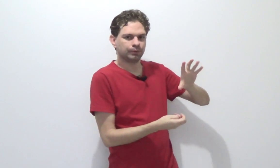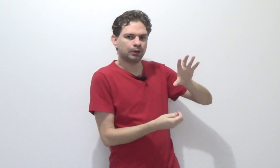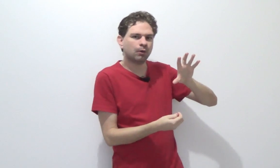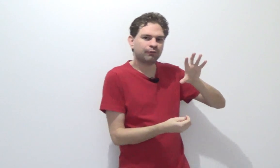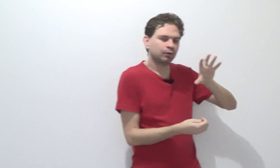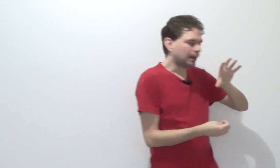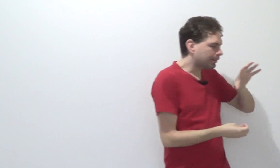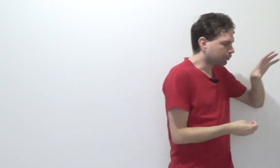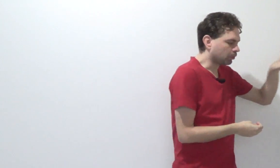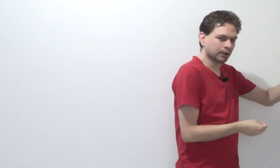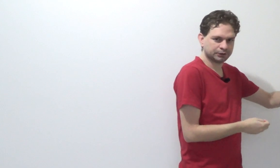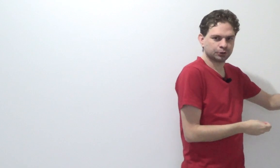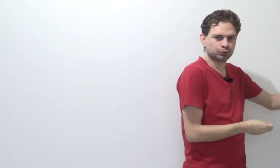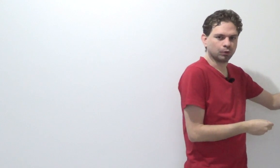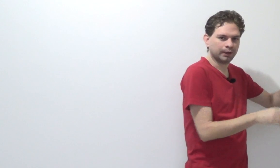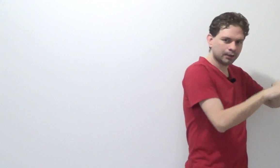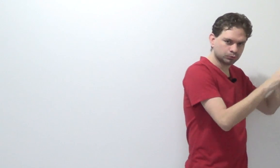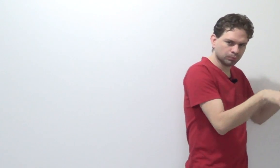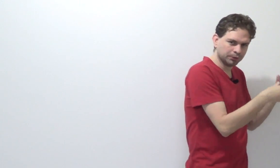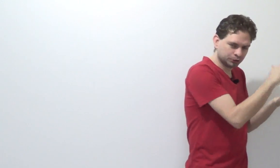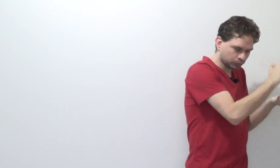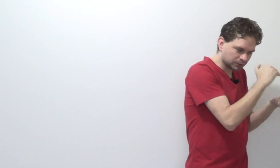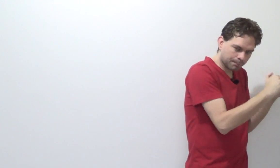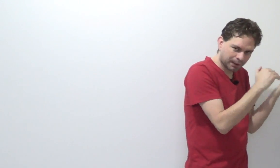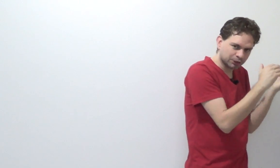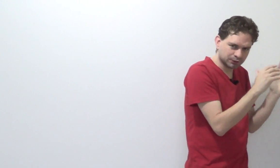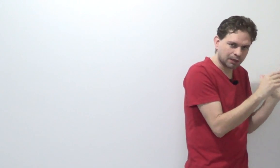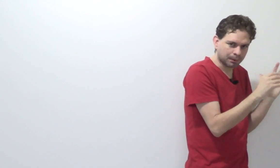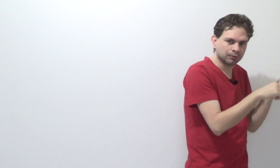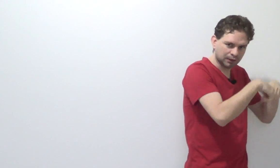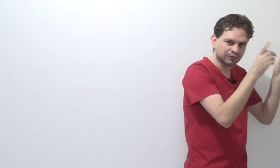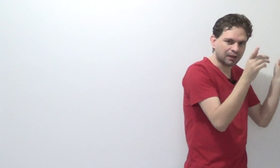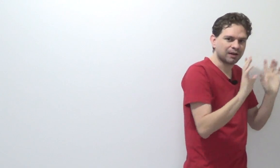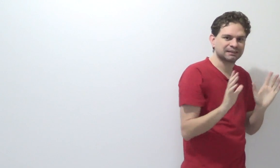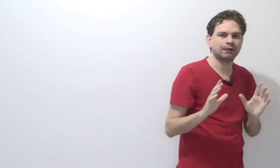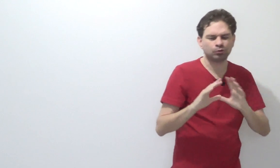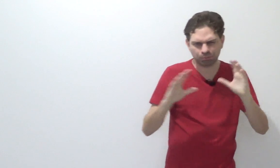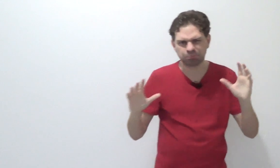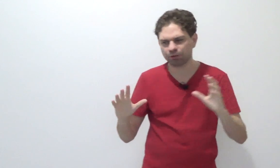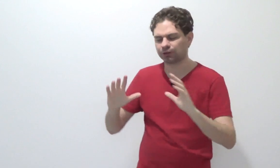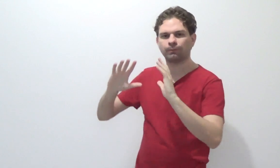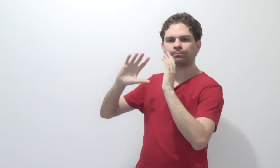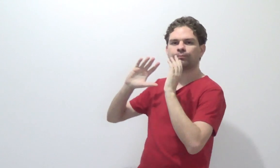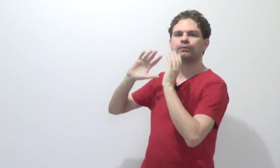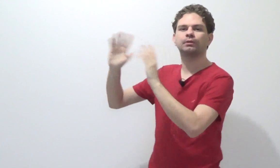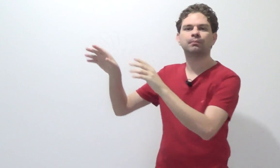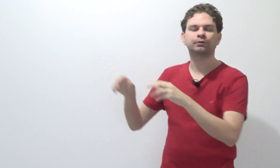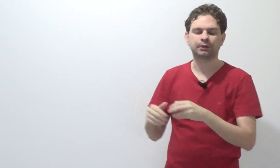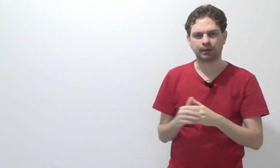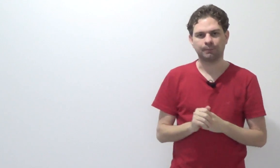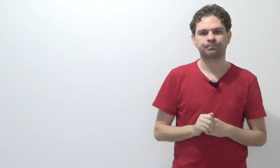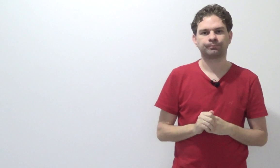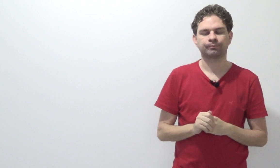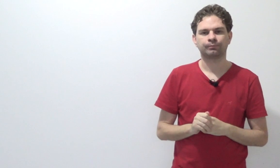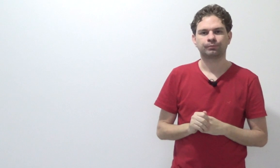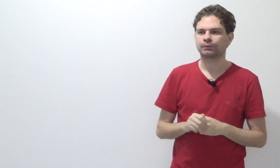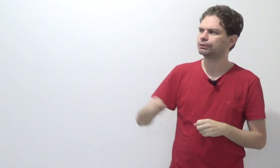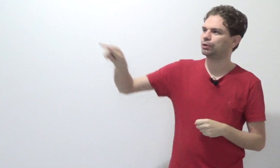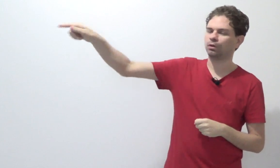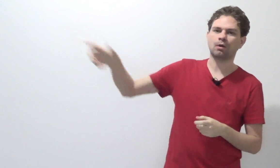Eu fui lá pro Agência dos Correios, tudo bonitinho, tudo separadinho, sabe? Pra evitar vazar, tudo bonitão. Manda entregar. Chegou lá,